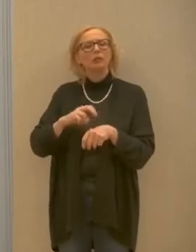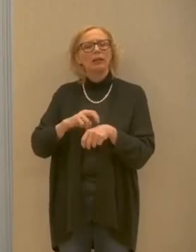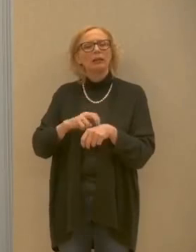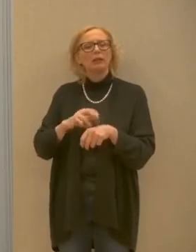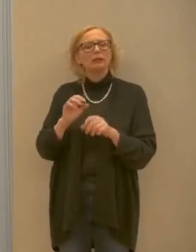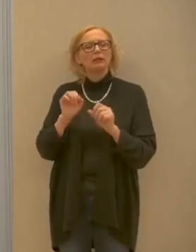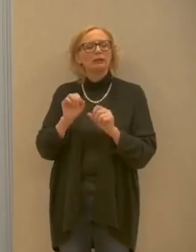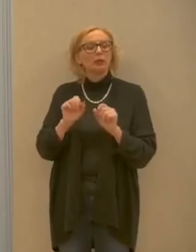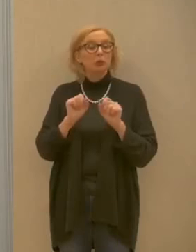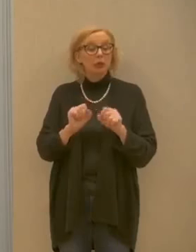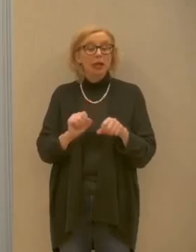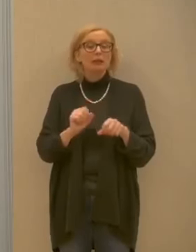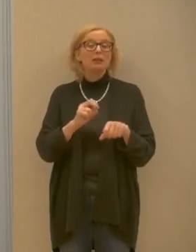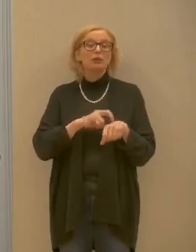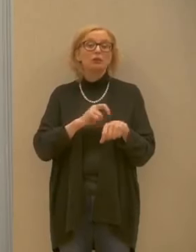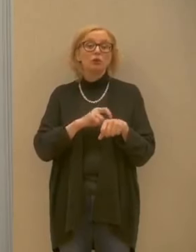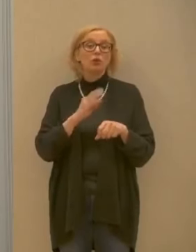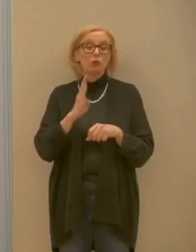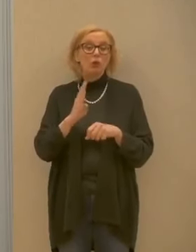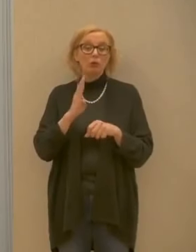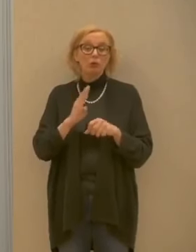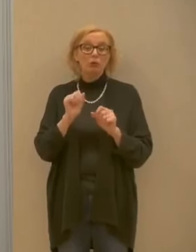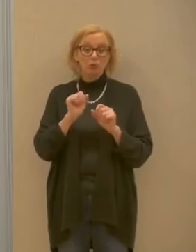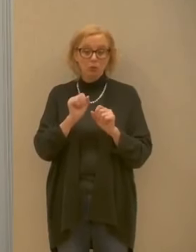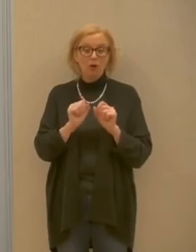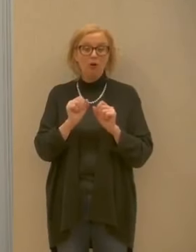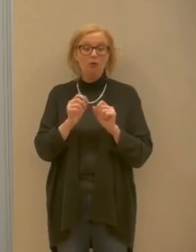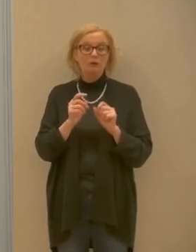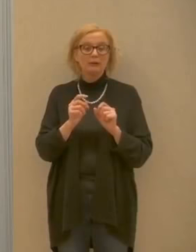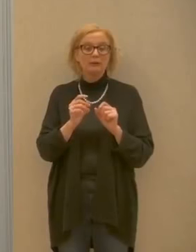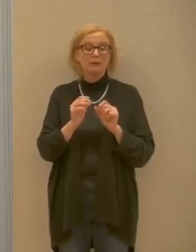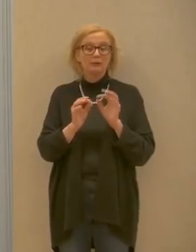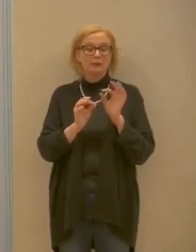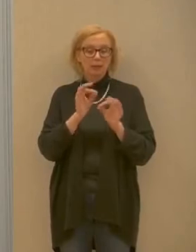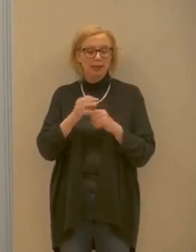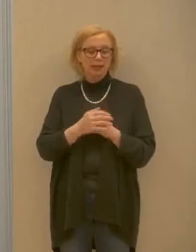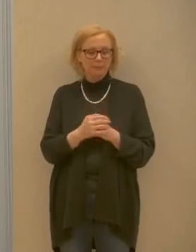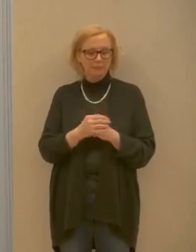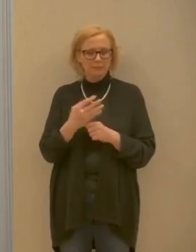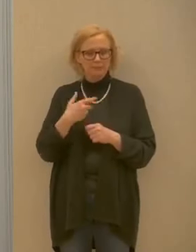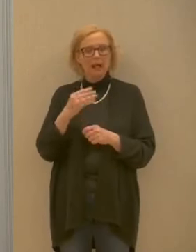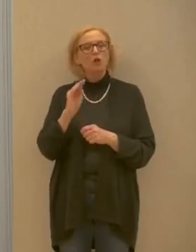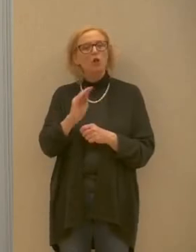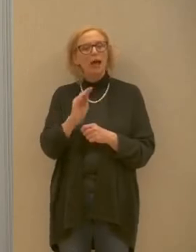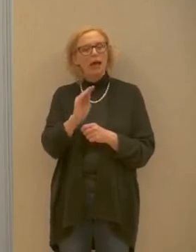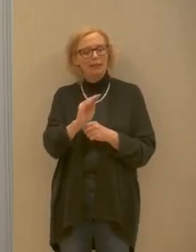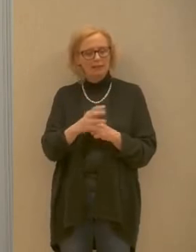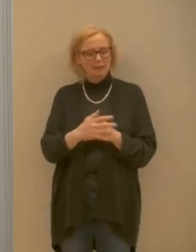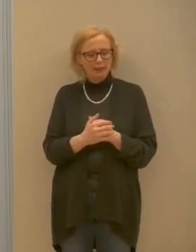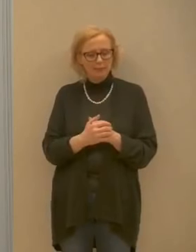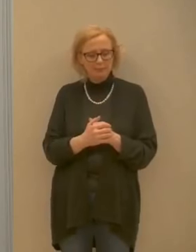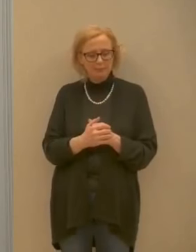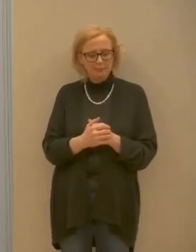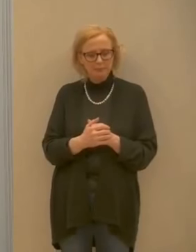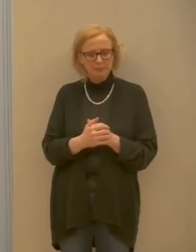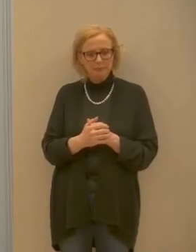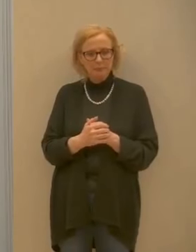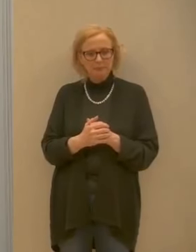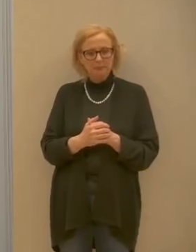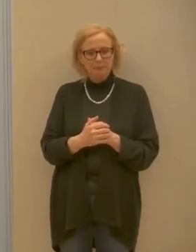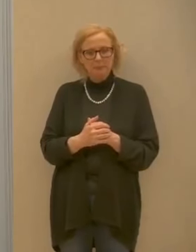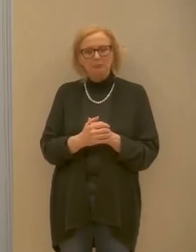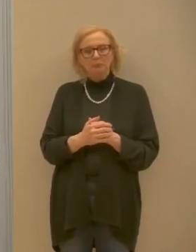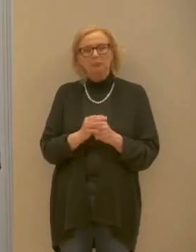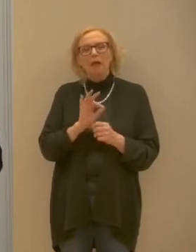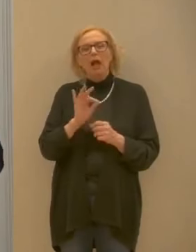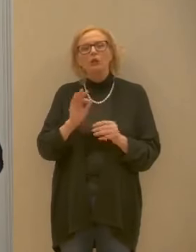in questo senso sia indispensabile la domanda è la seguente dunque a parte che chiedono